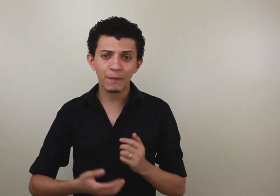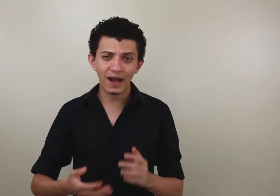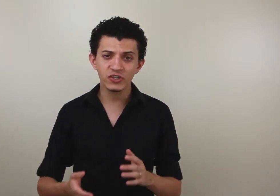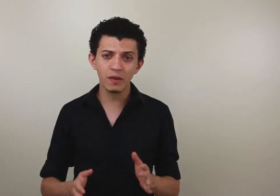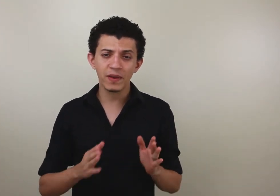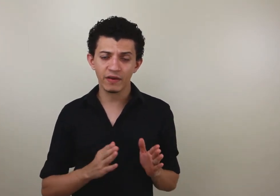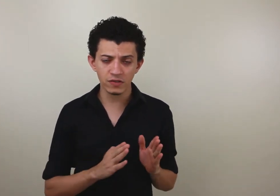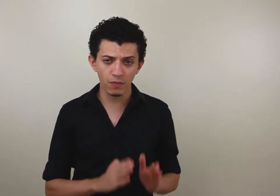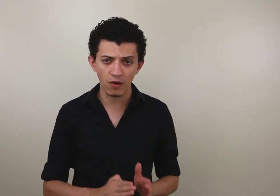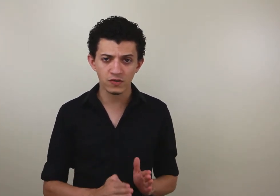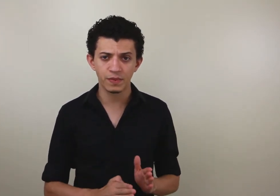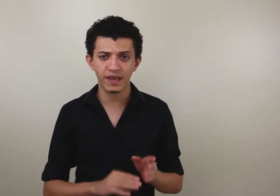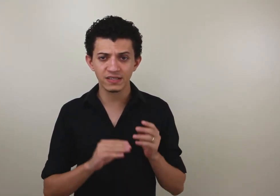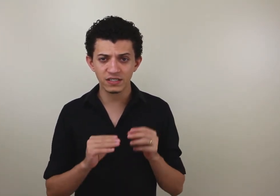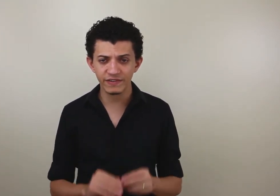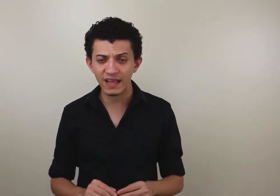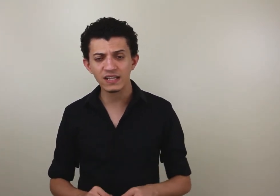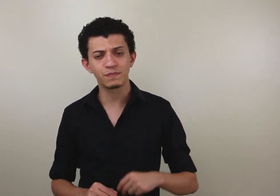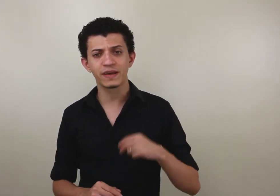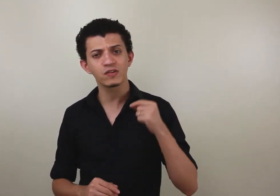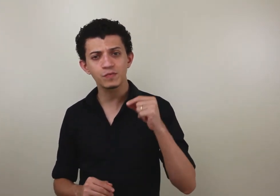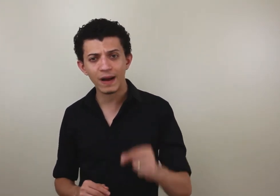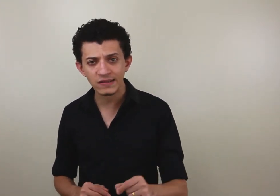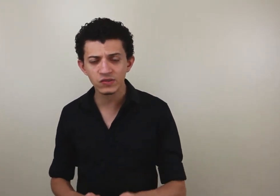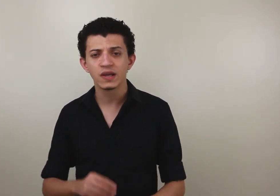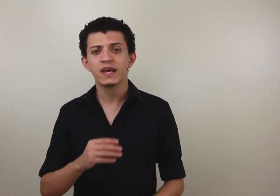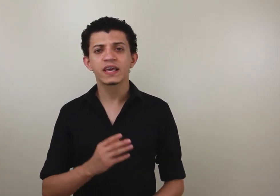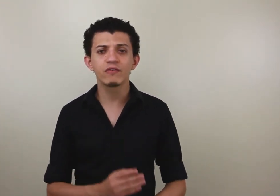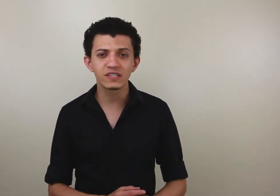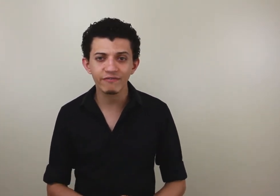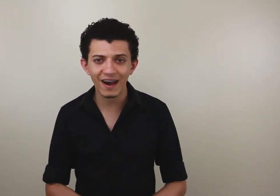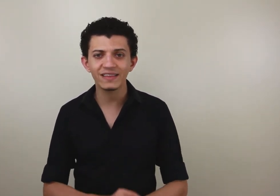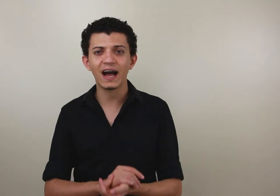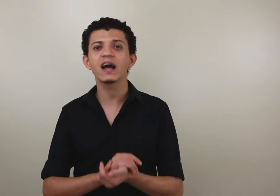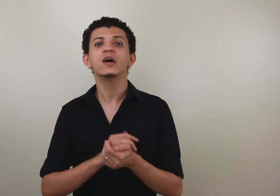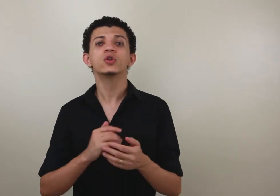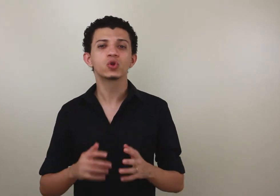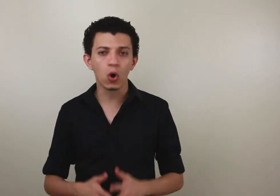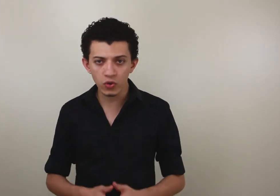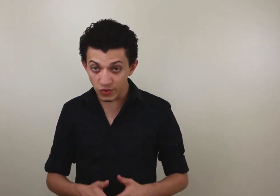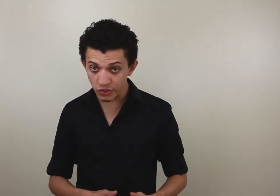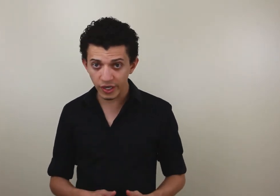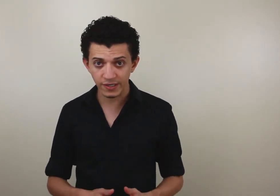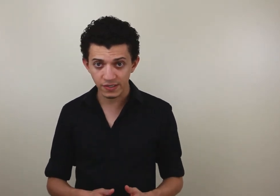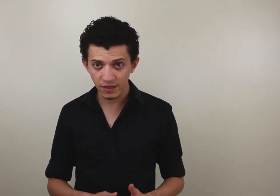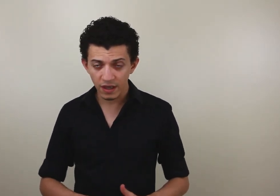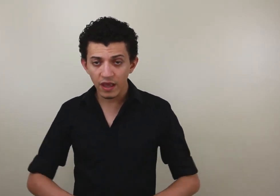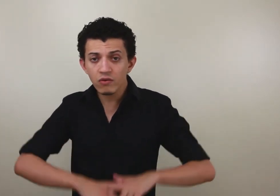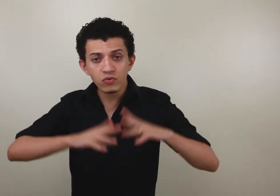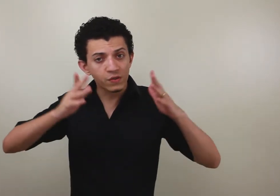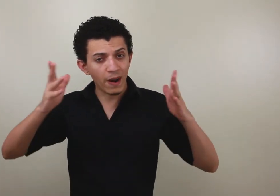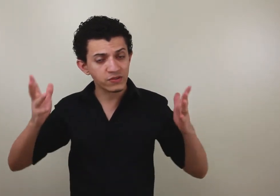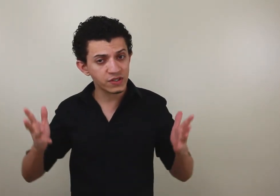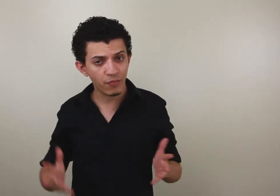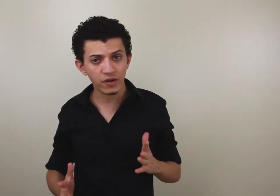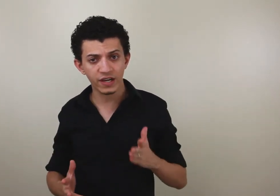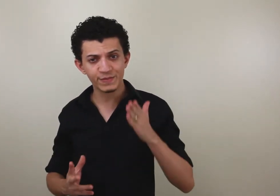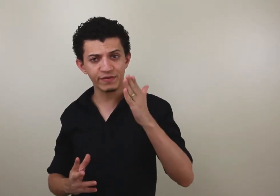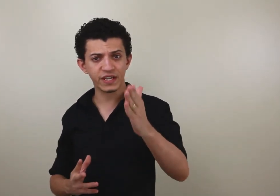que partir em pequenos blocos, pequenas atividades, pequenos passos que você vai dar todos os dias. E um dos passos importantes pra você